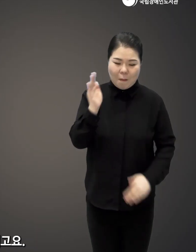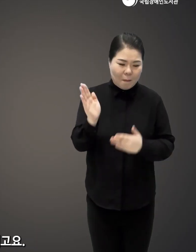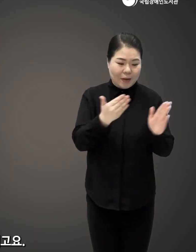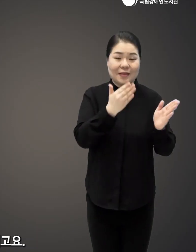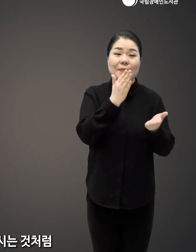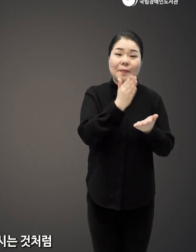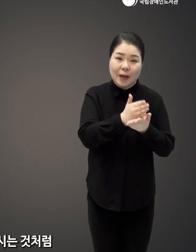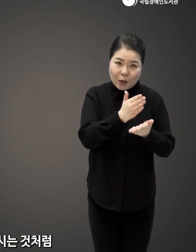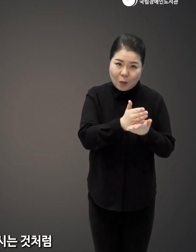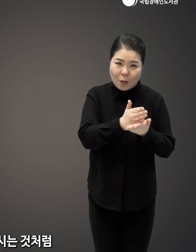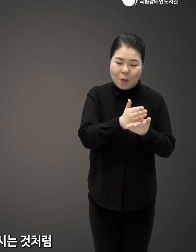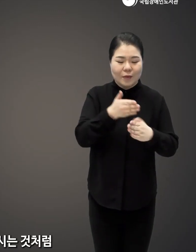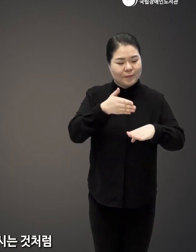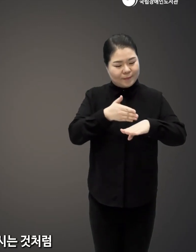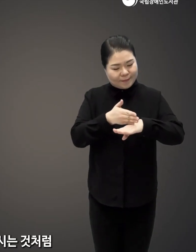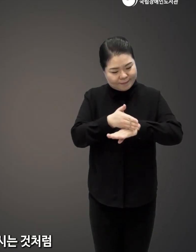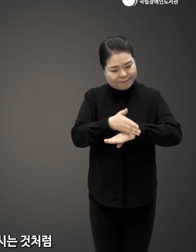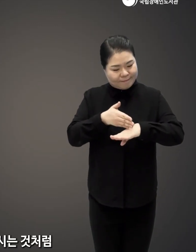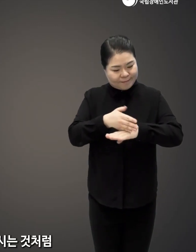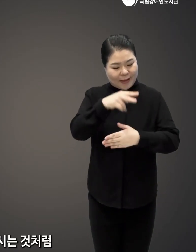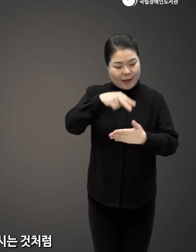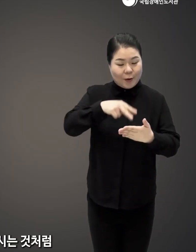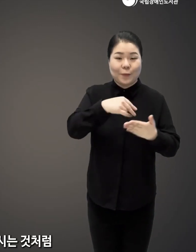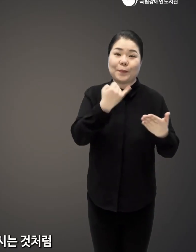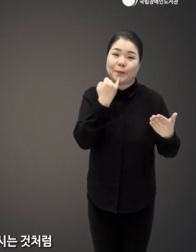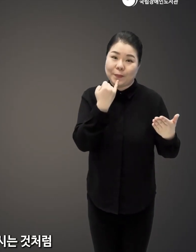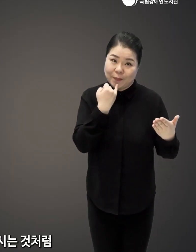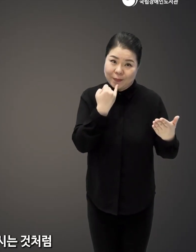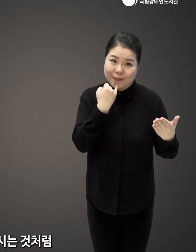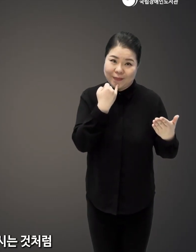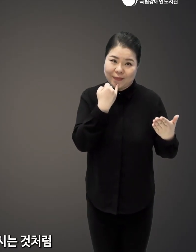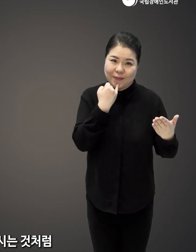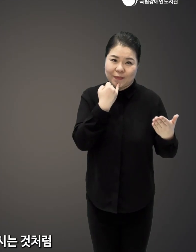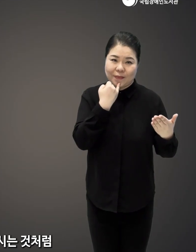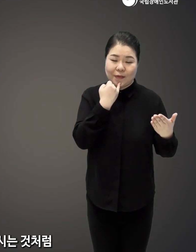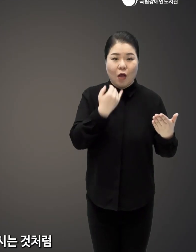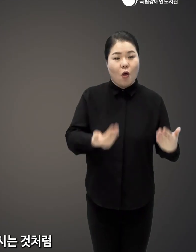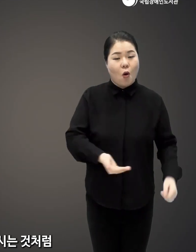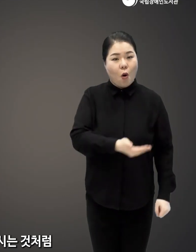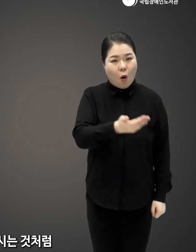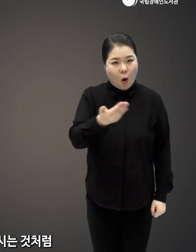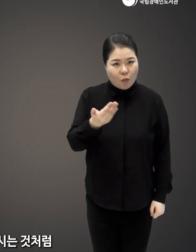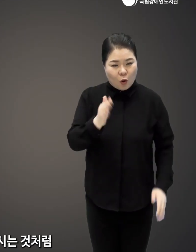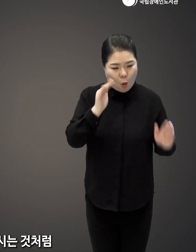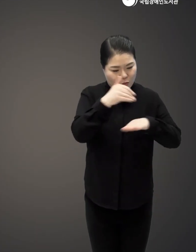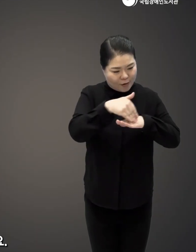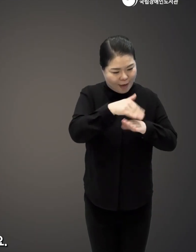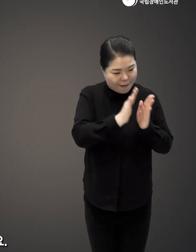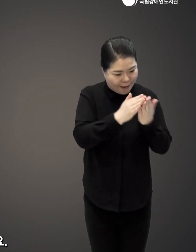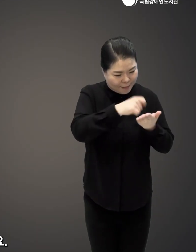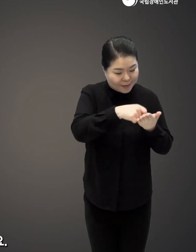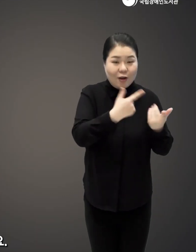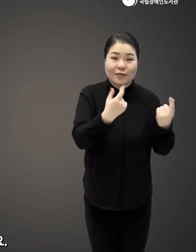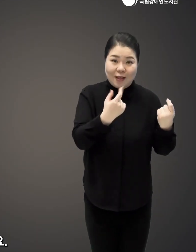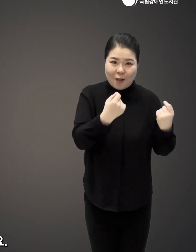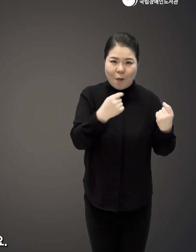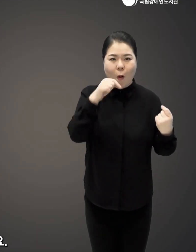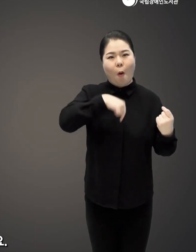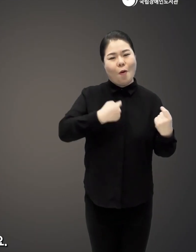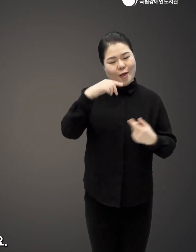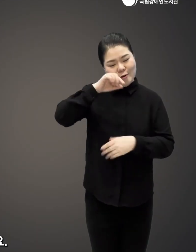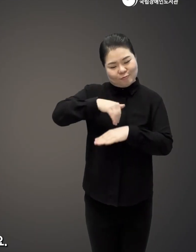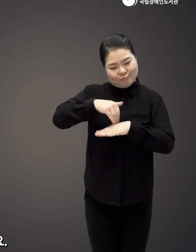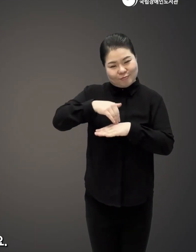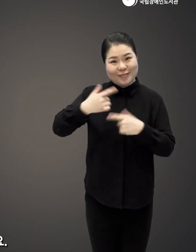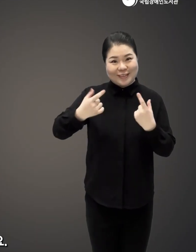마시고요 조금 책을 더디게 읽게 되신다고 하더라도 여러분들이 워크북 하시는 것처럼 좀 혼자서 훈련하시는